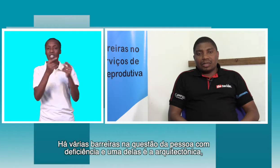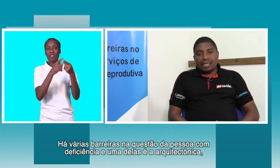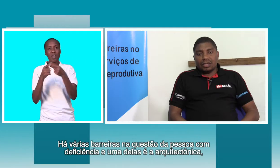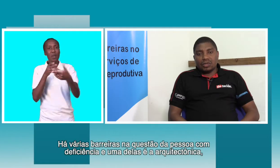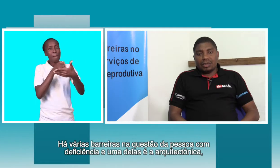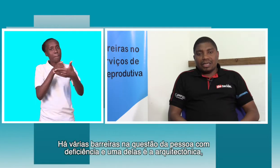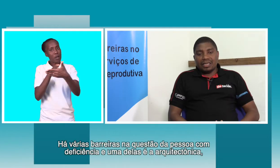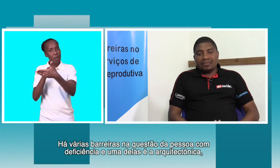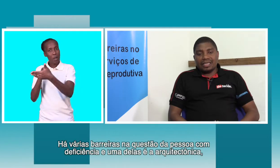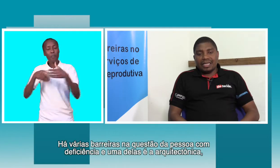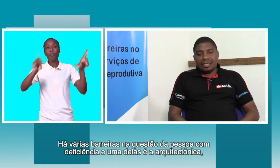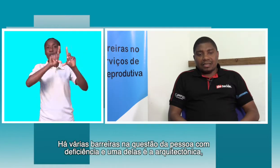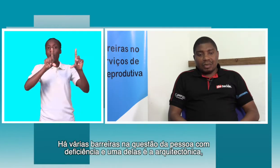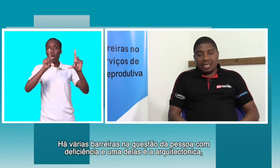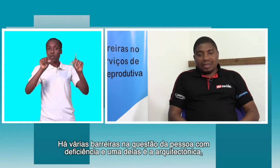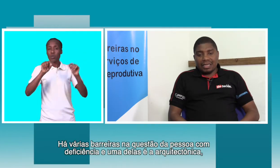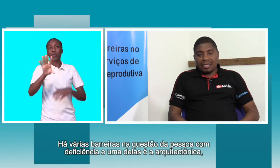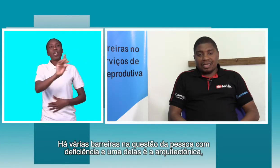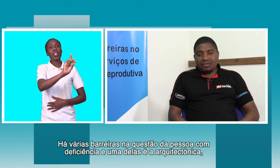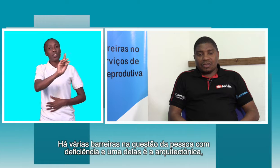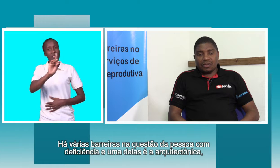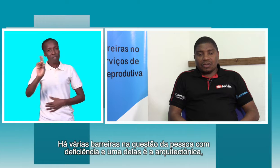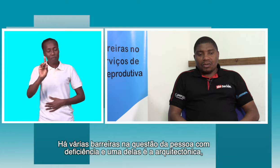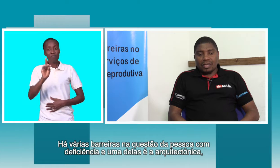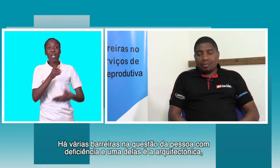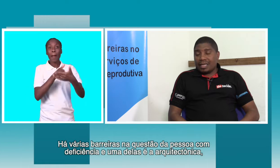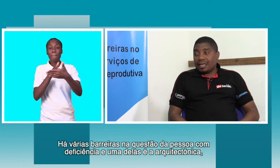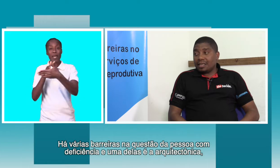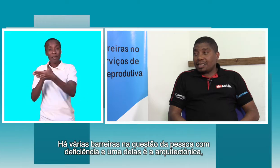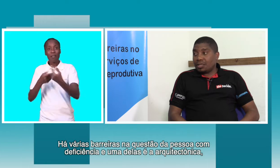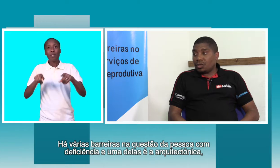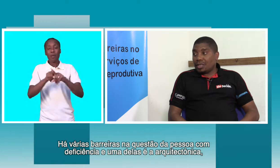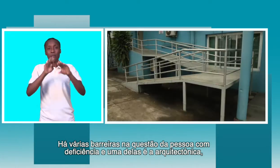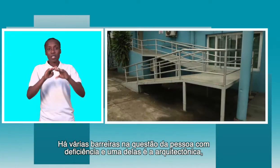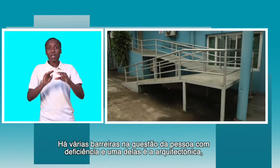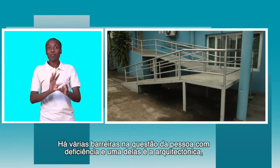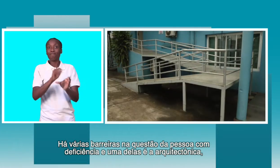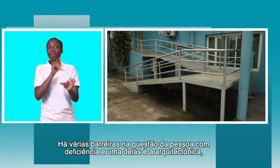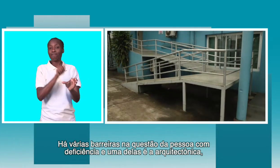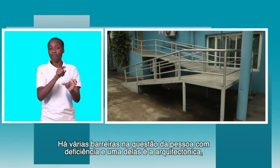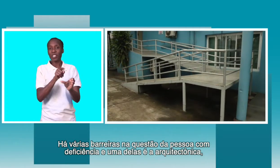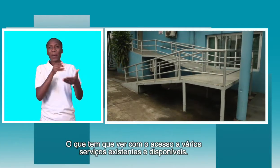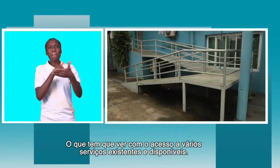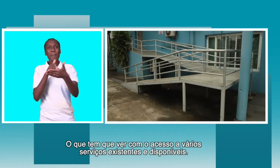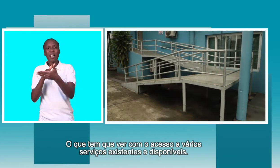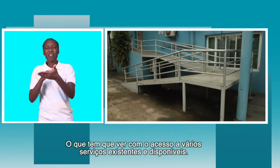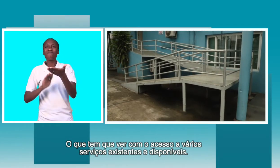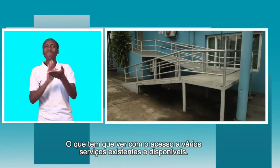abordagem sobre a deficiência. Uma das barreiras tem a ver com barreiras arquitetônicas, que tem a ver com a dificuldade do acesso